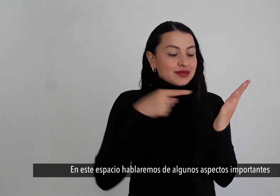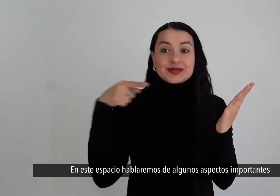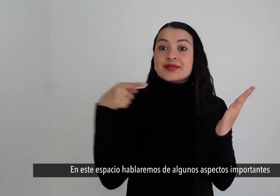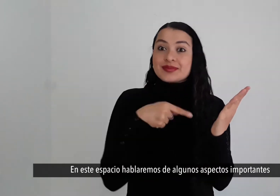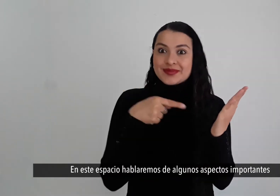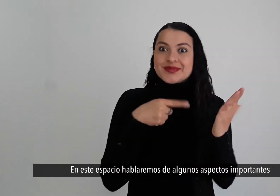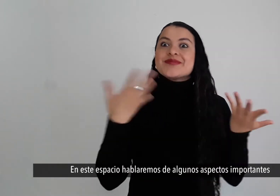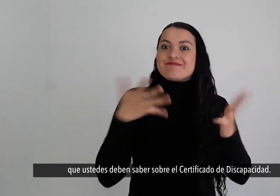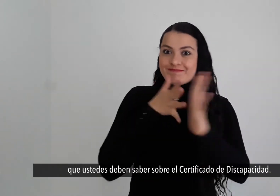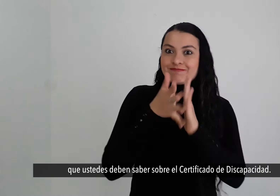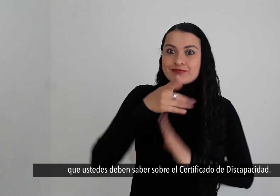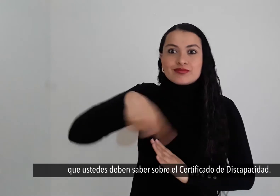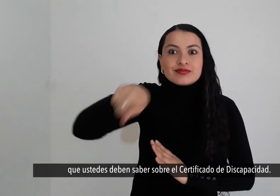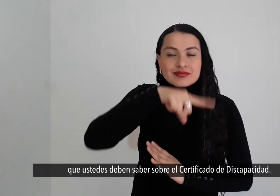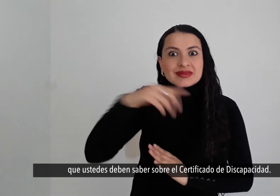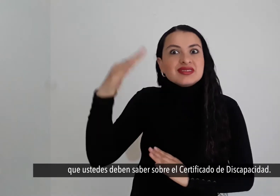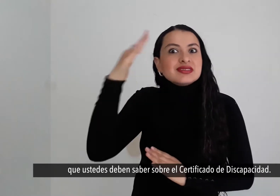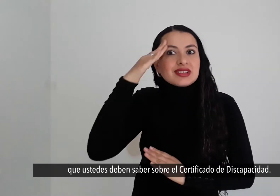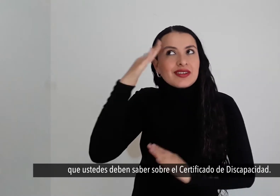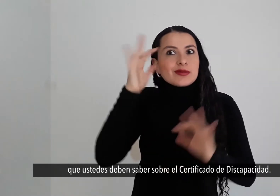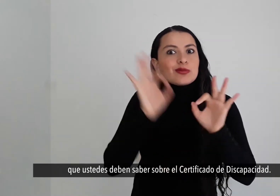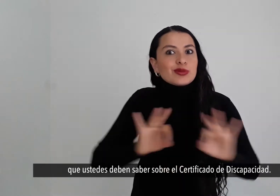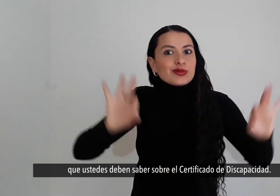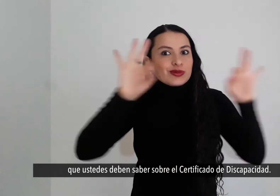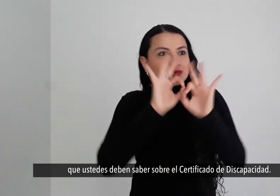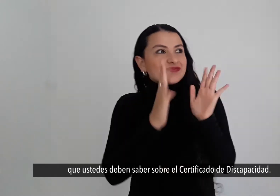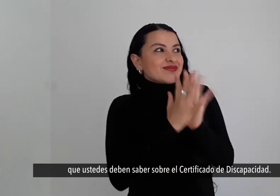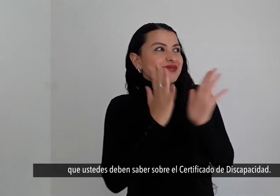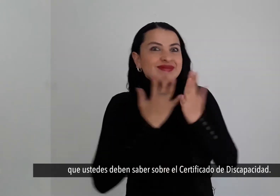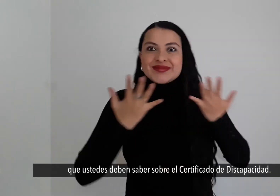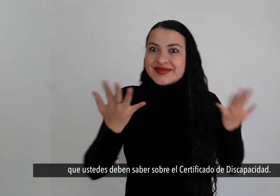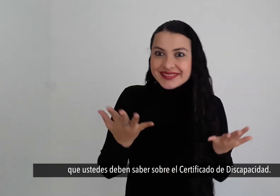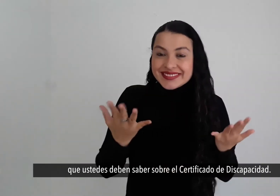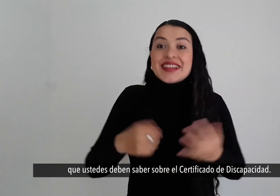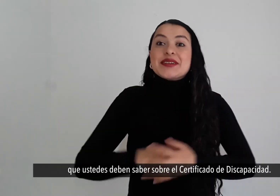que ustedes deben saber sobre el certificado de discapacidad.